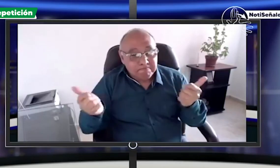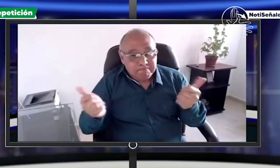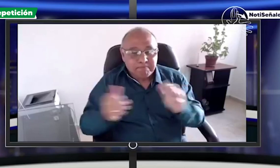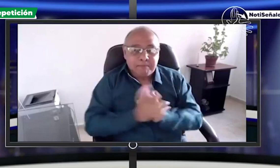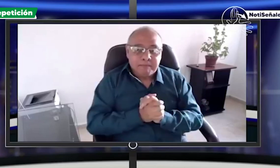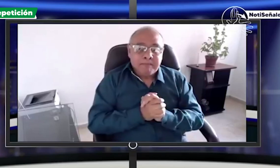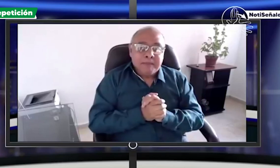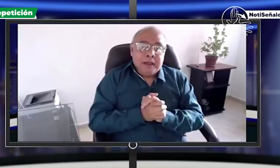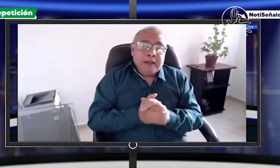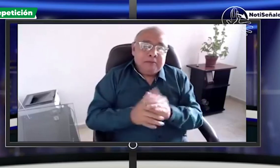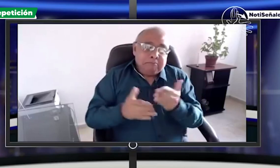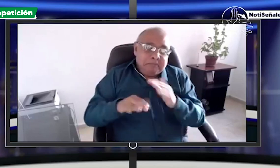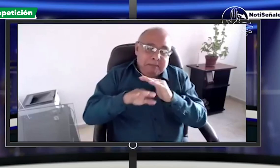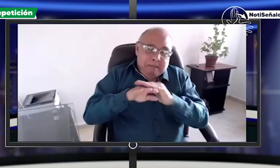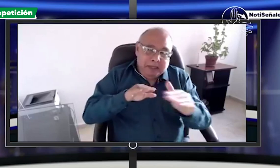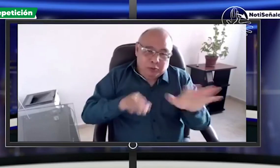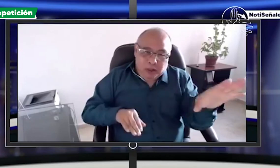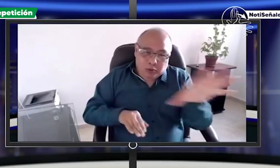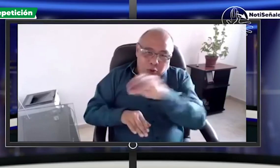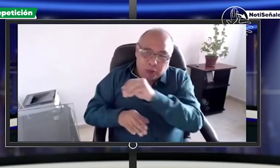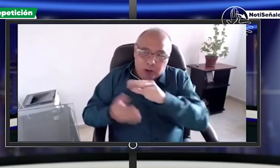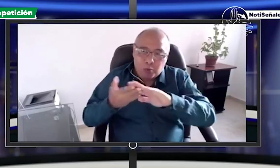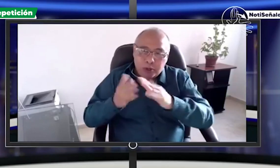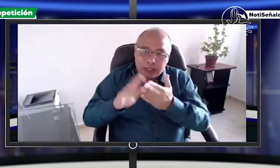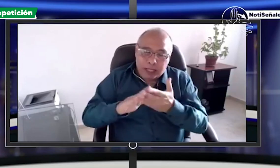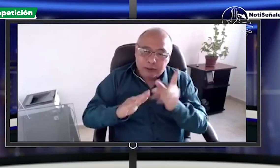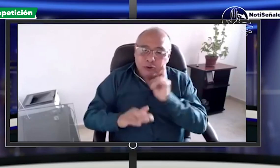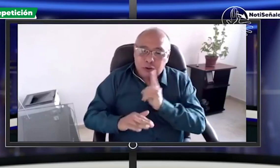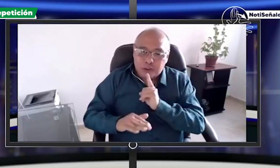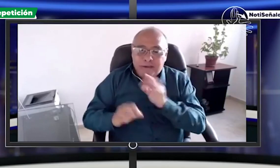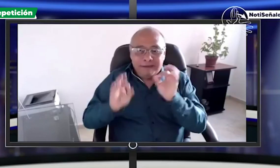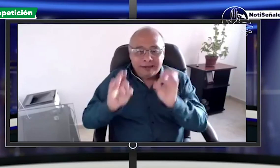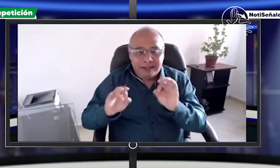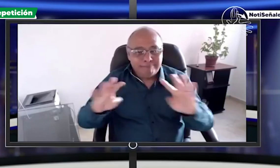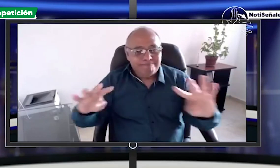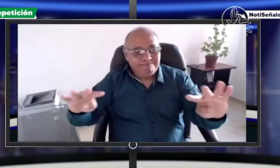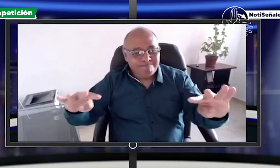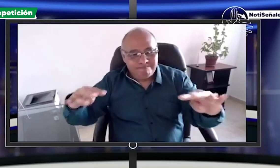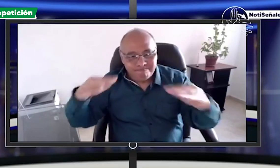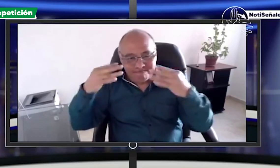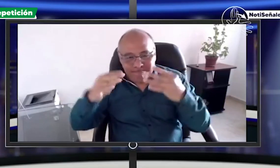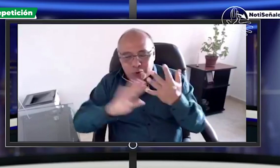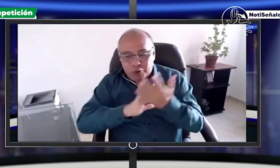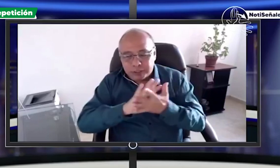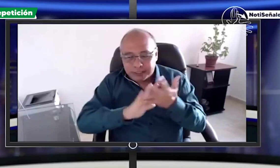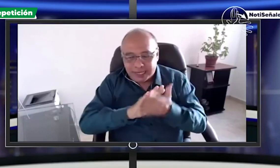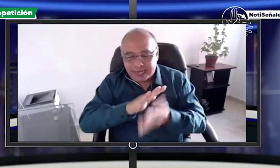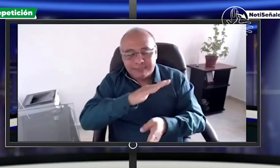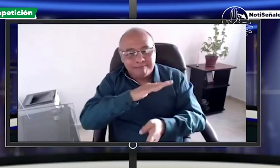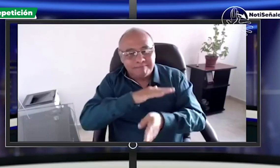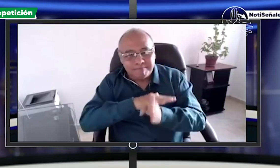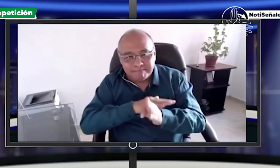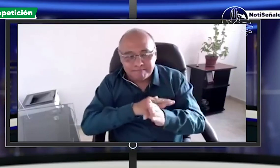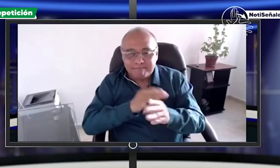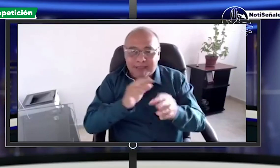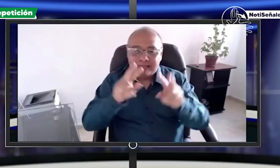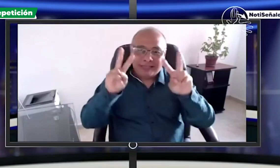sí pues bueno ya de esta manera que ha abordado el punto el siguiente punto del día en noticias señales así que